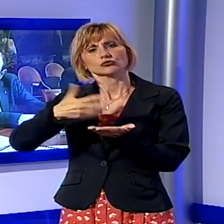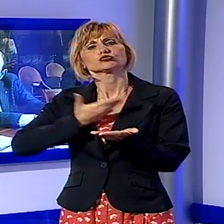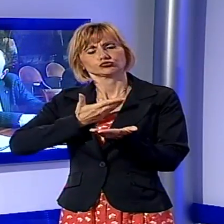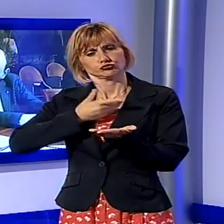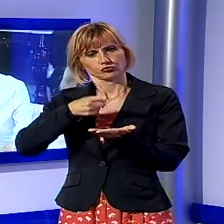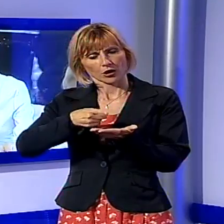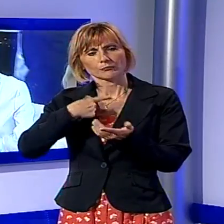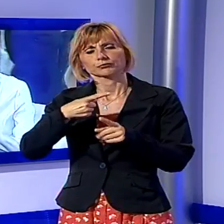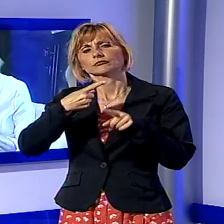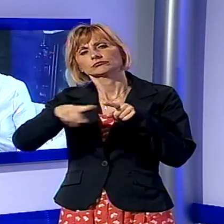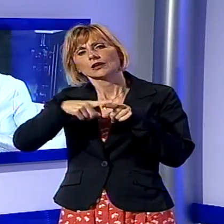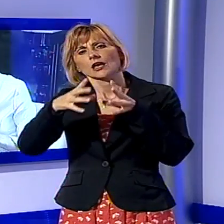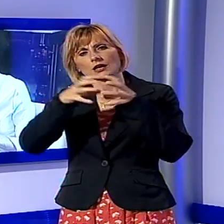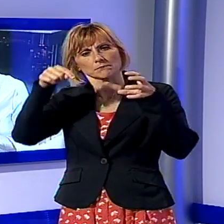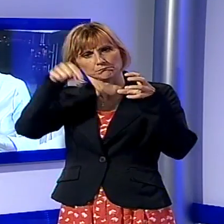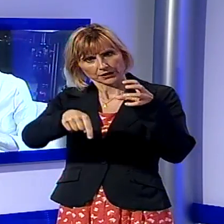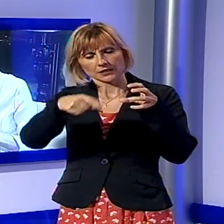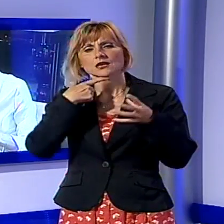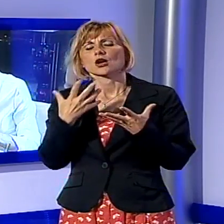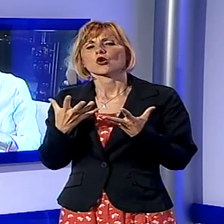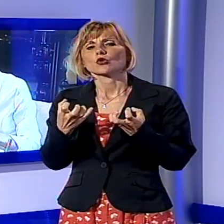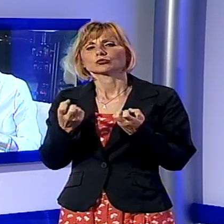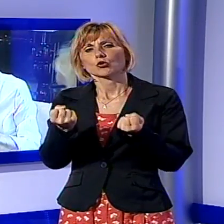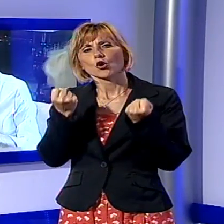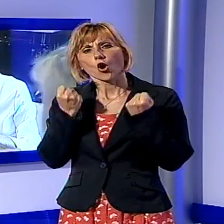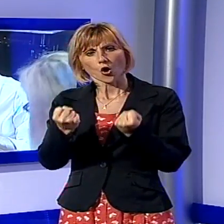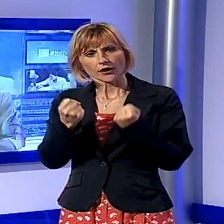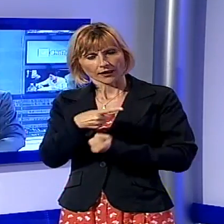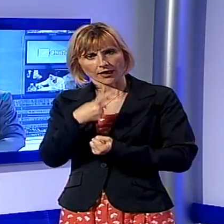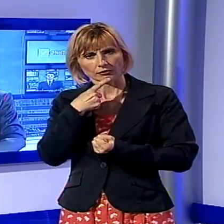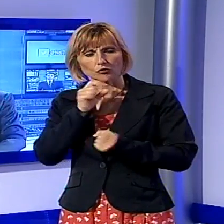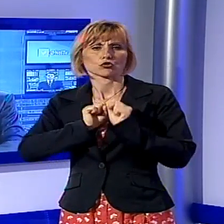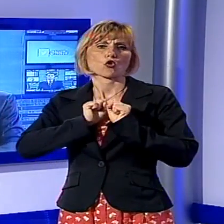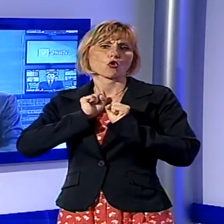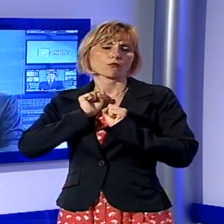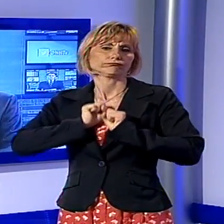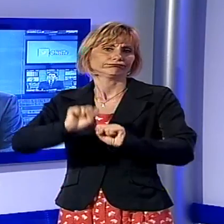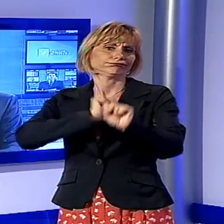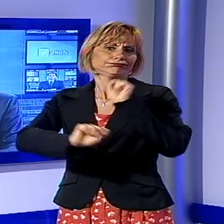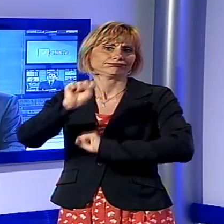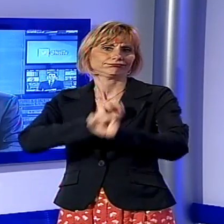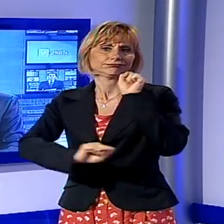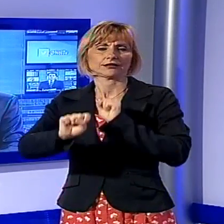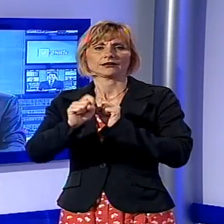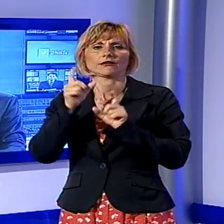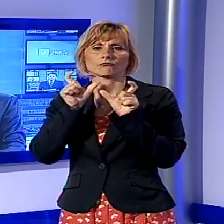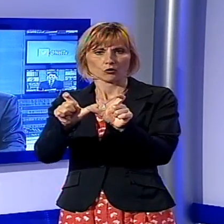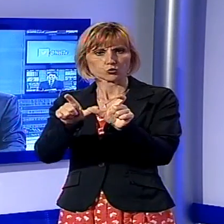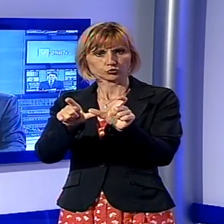imprese contributo concreto al contrasto del fenomeno. A Lucca i gnoti hanno